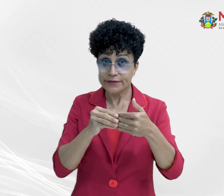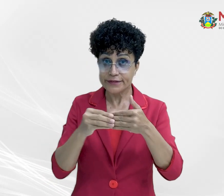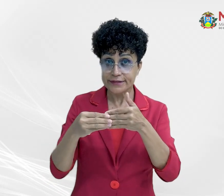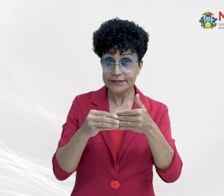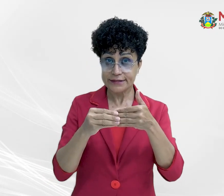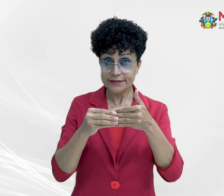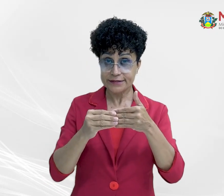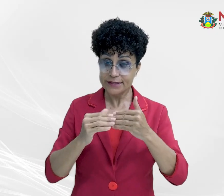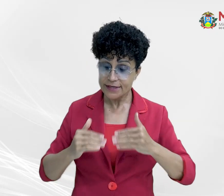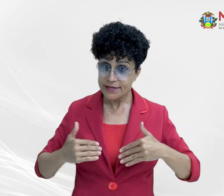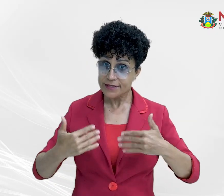desenvolvimento humano.